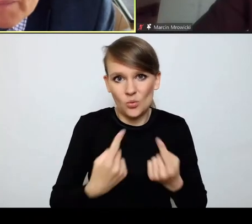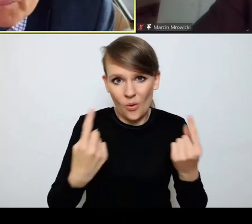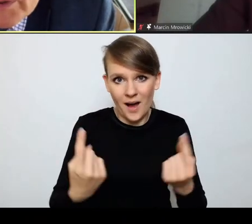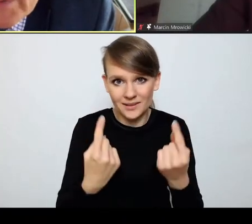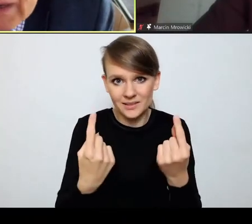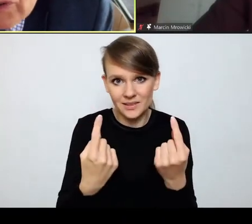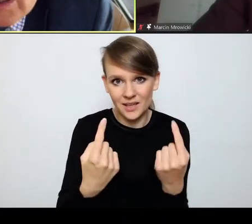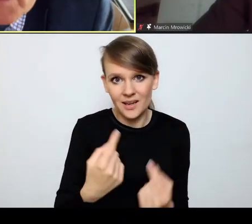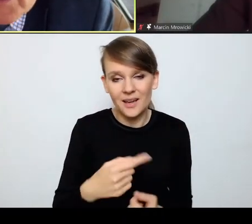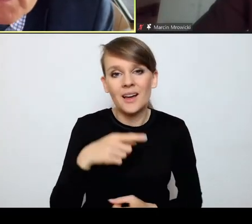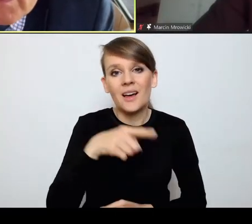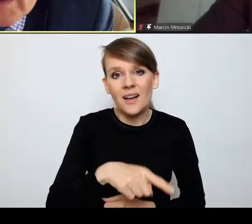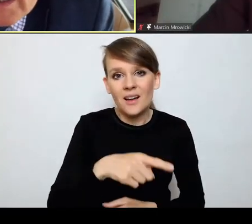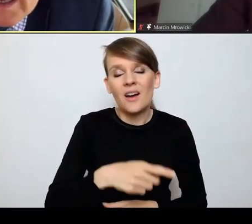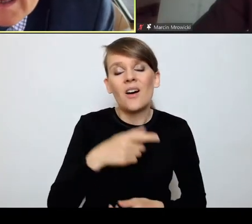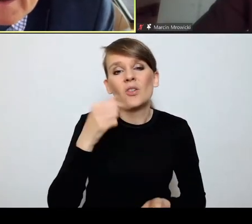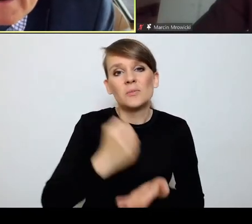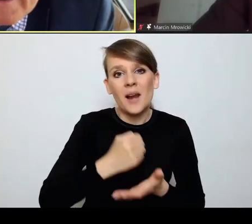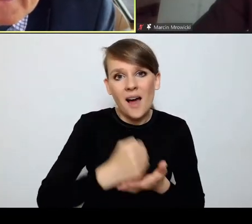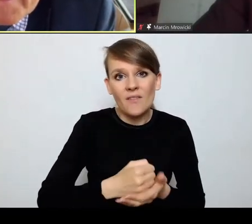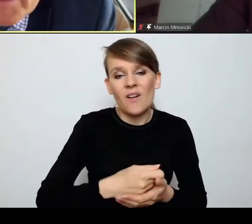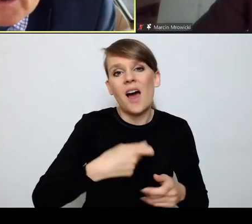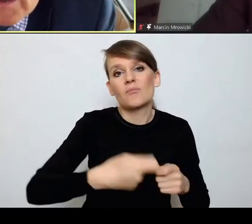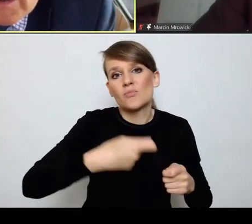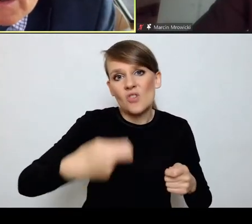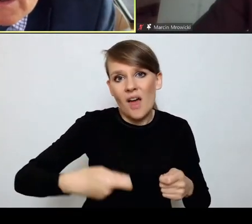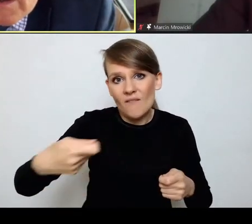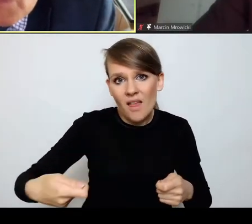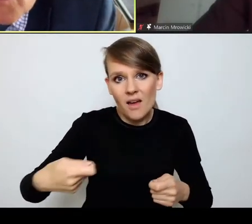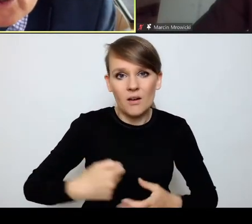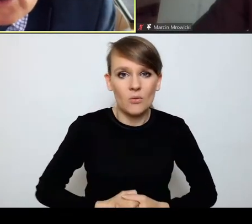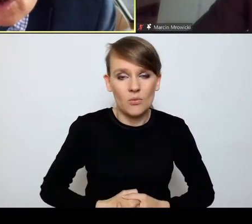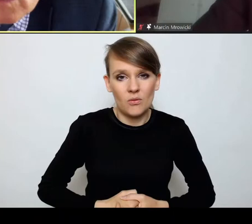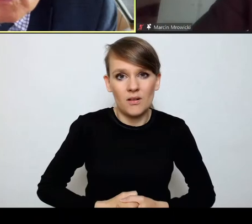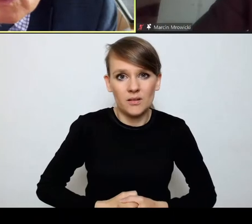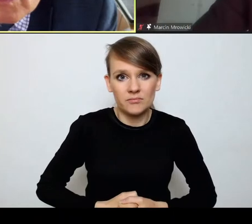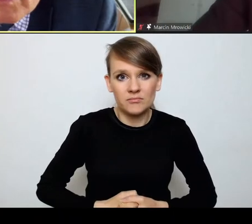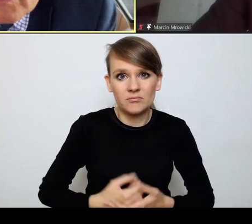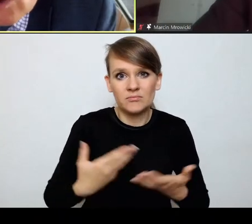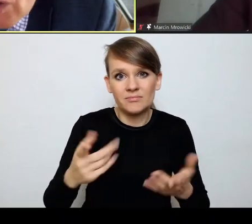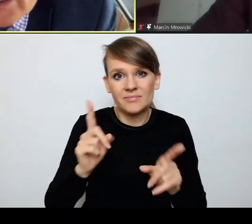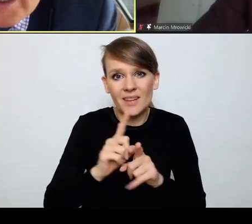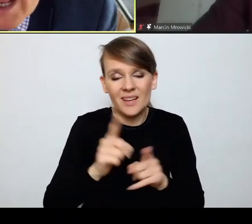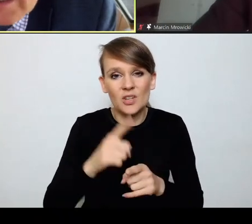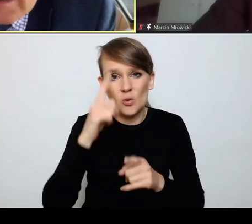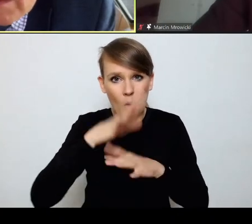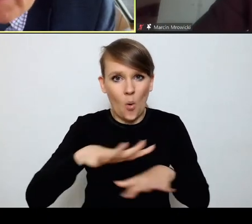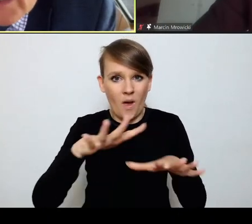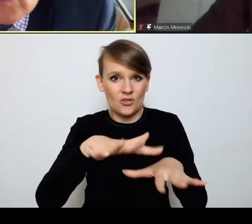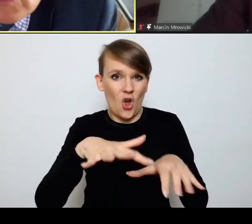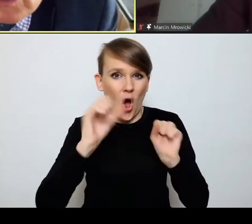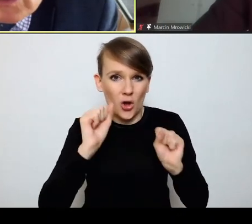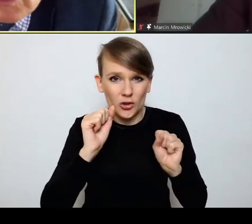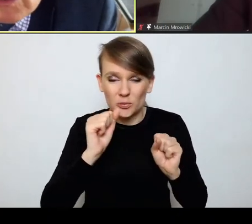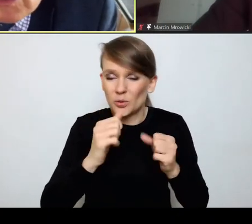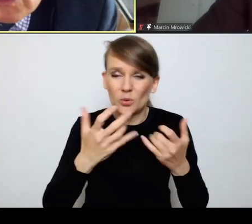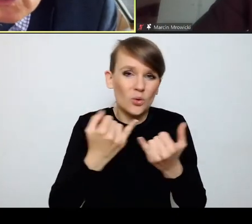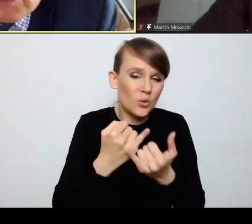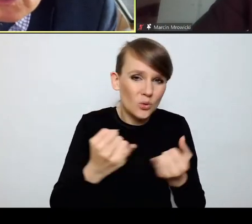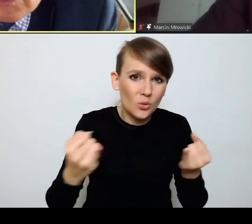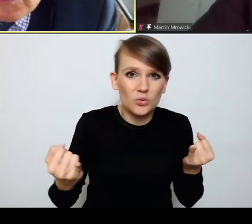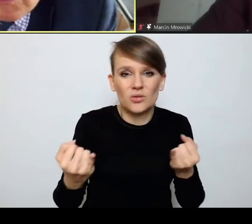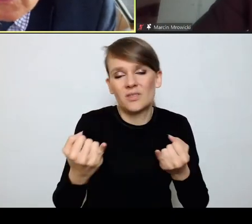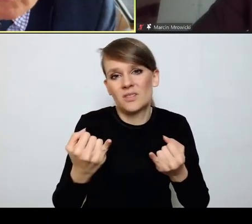na przewlekłość tego postępowania, na społeczny odbiór w ogromnej skali, no na wiele różnych innych